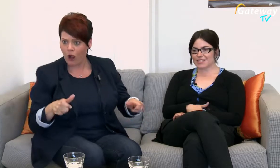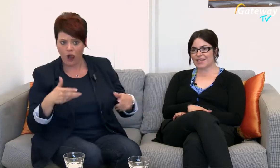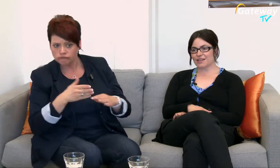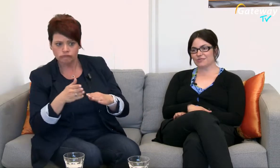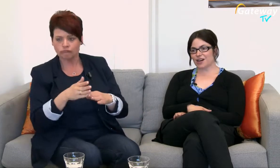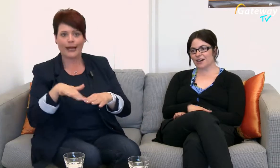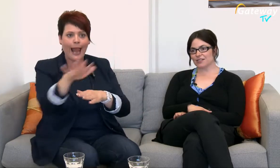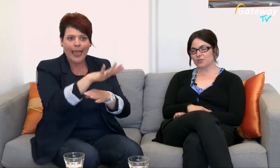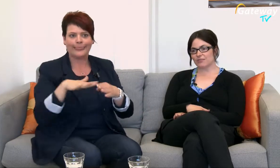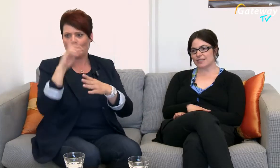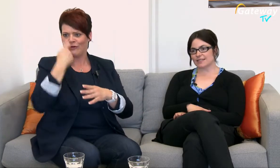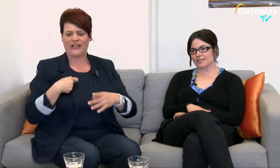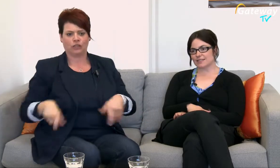Gelände fahre Oder wie ist das,